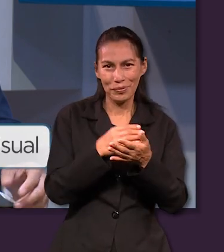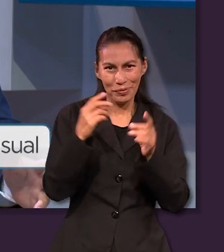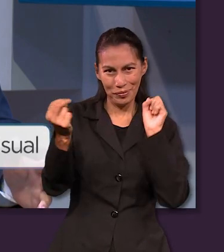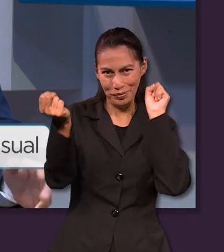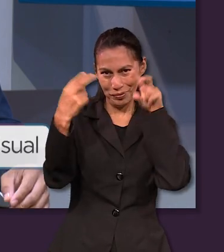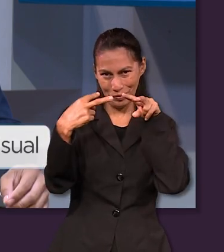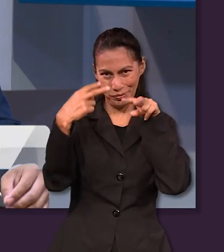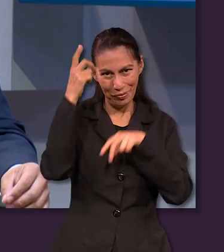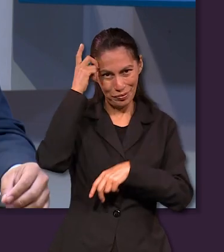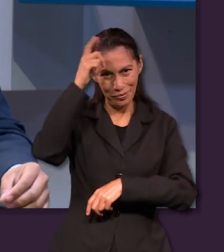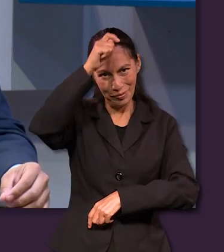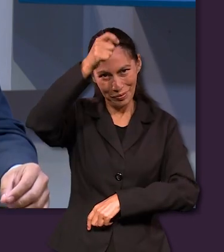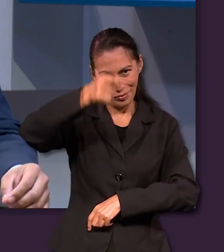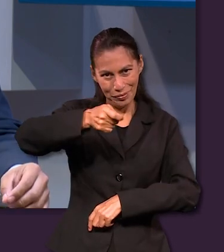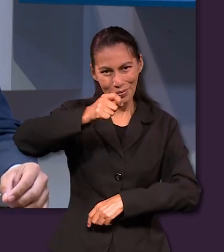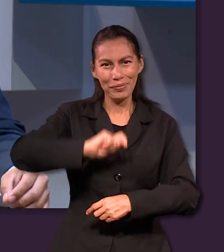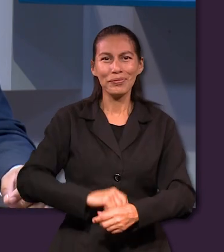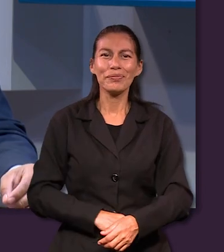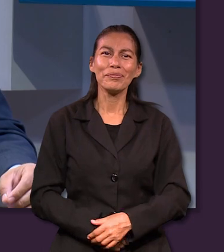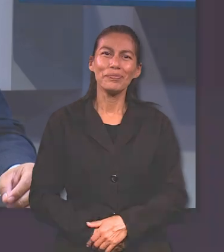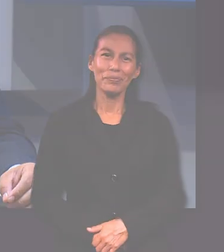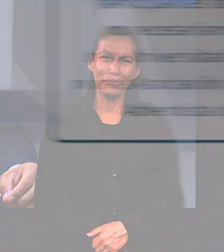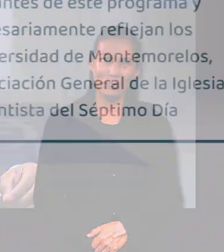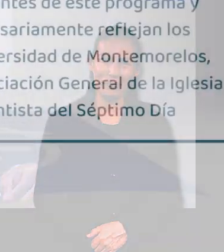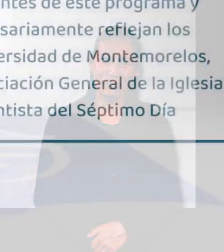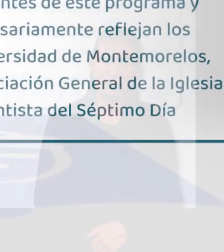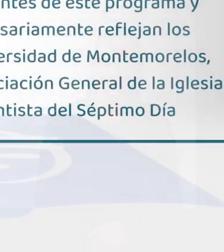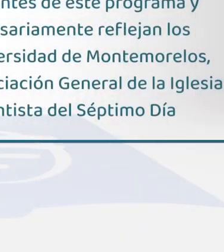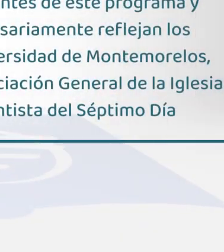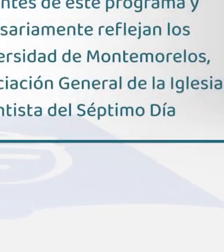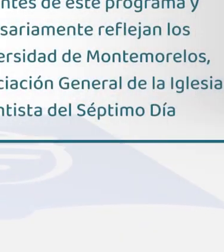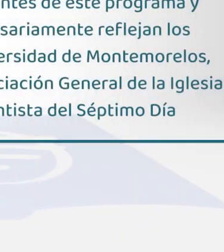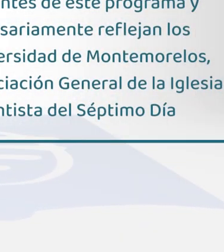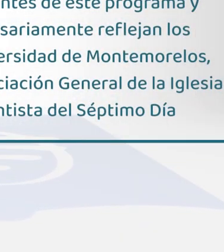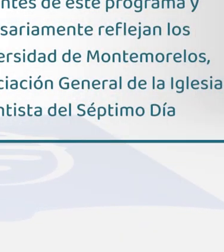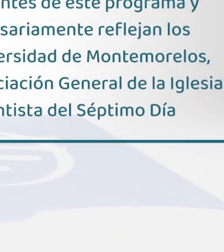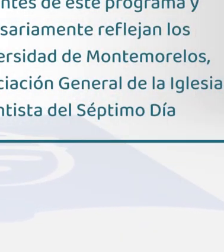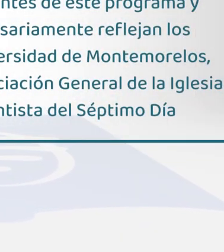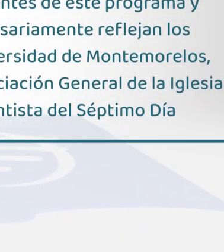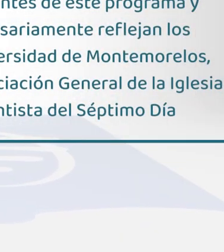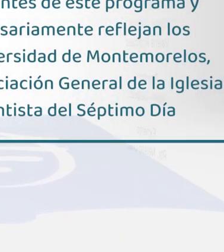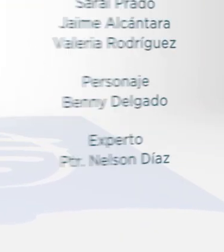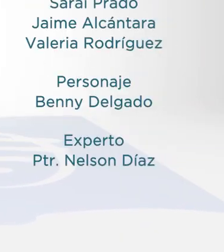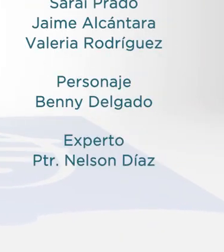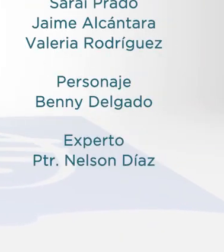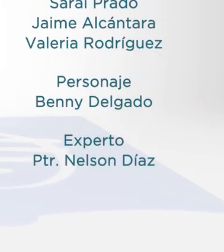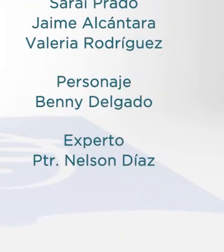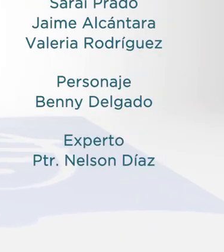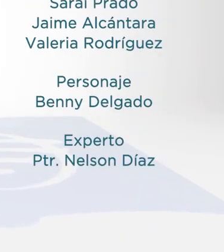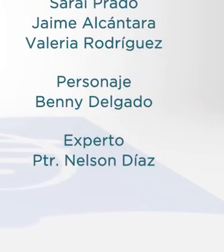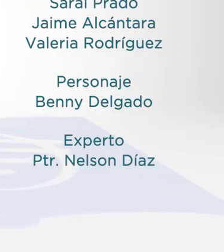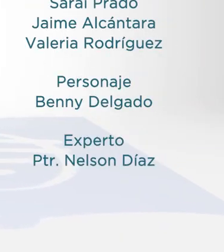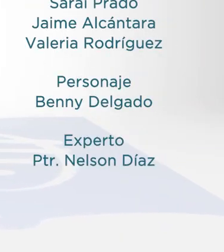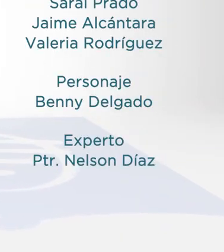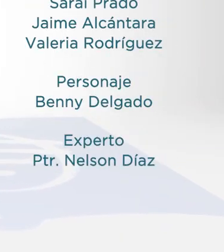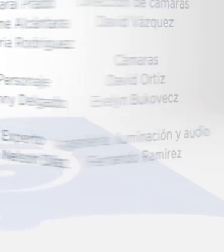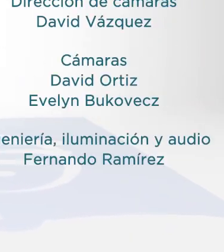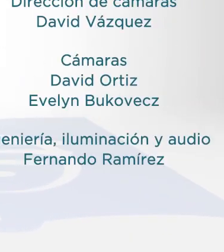esperamos en una próxima lección que Dios les bendiga gracias por ver el